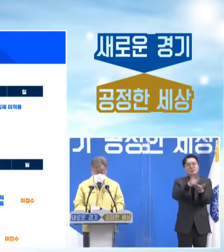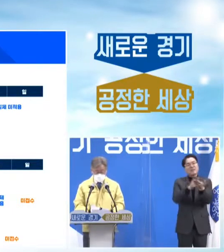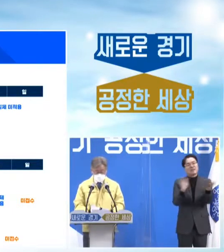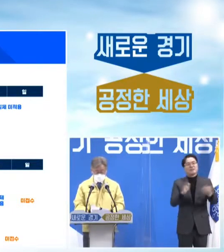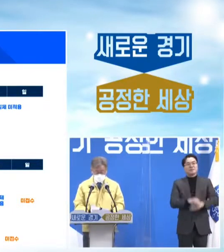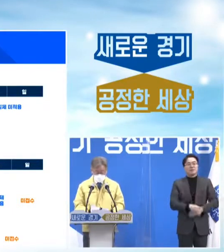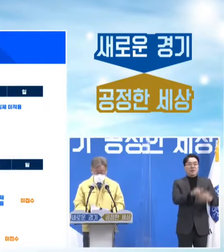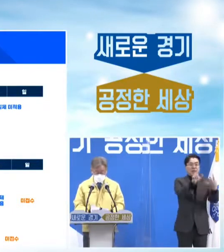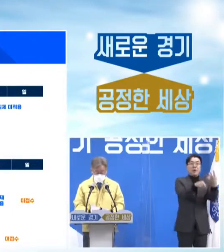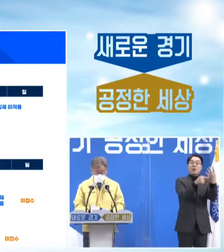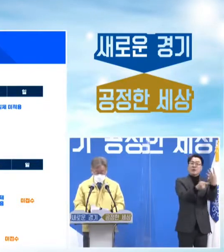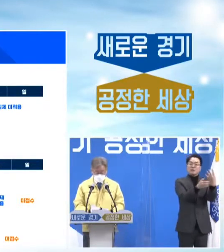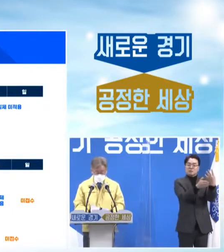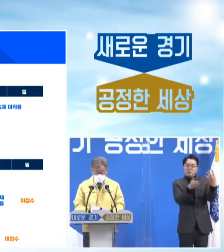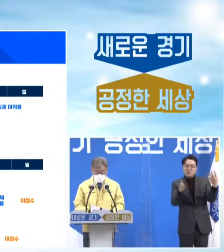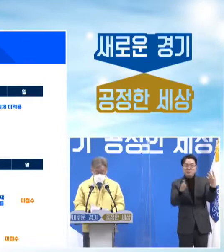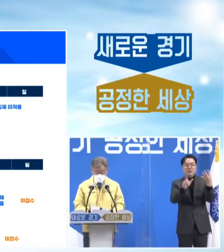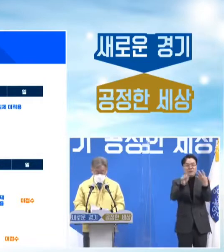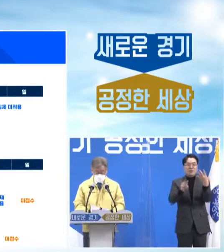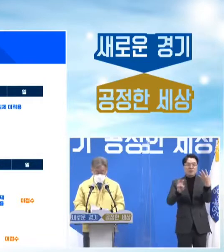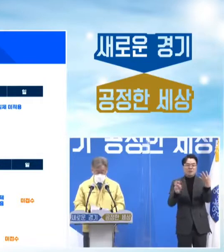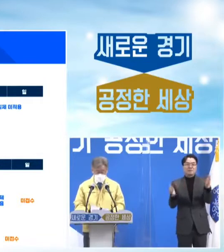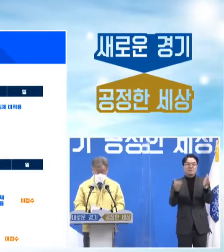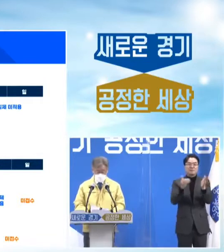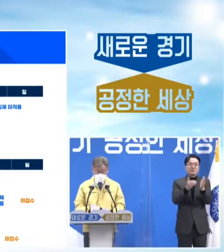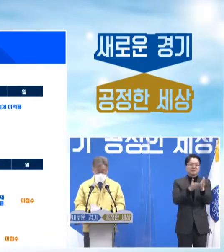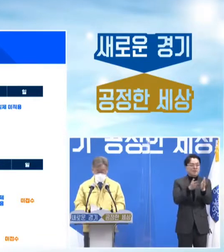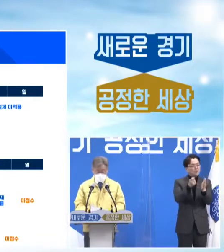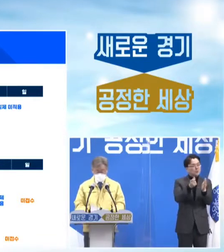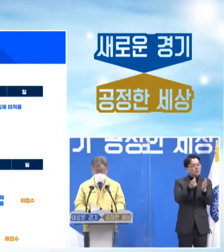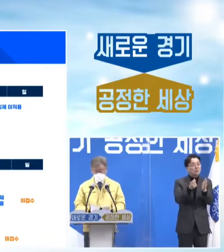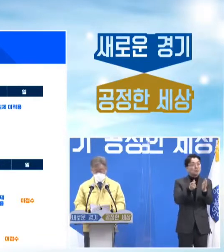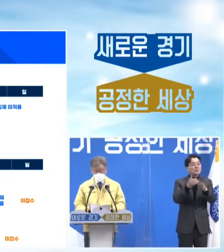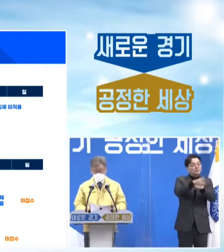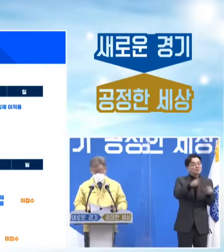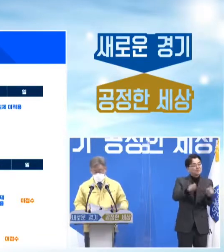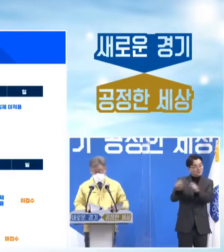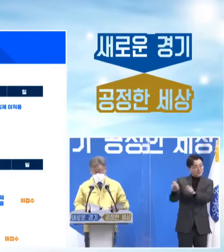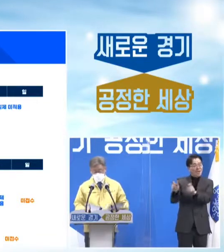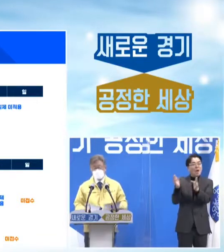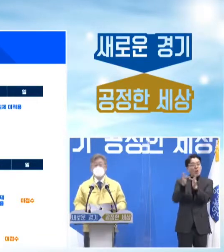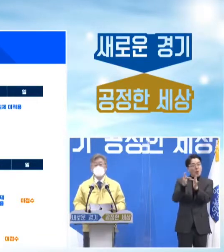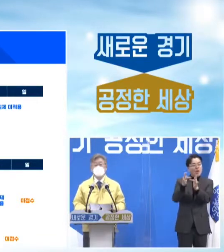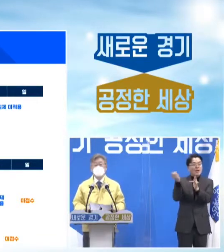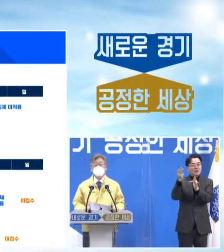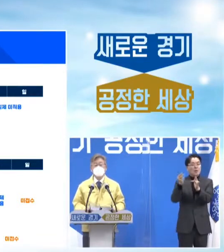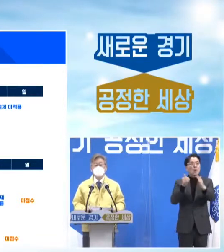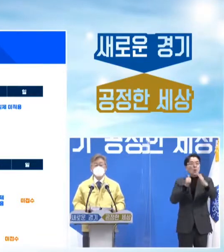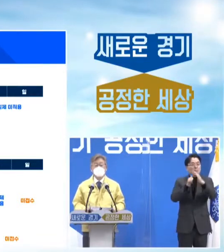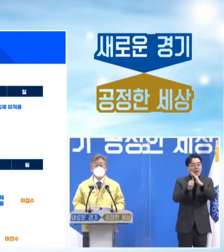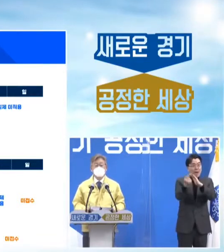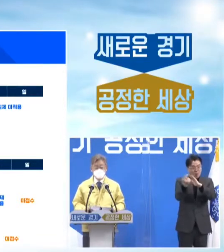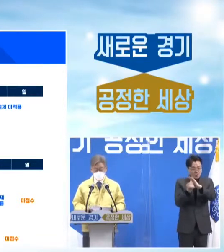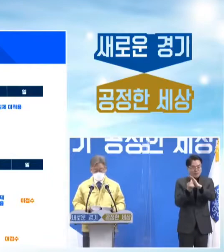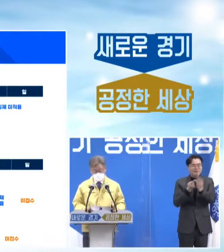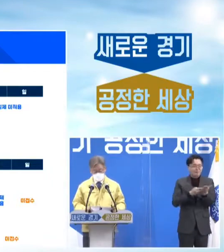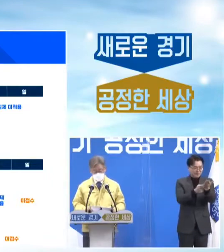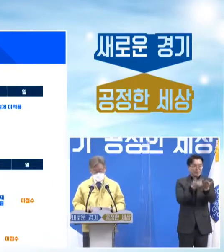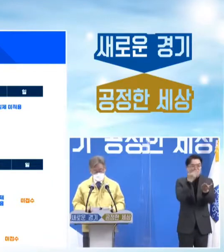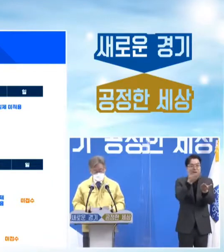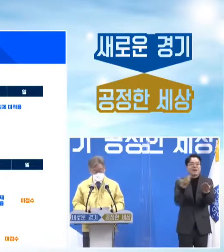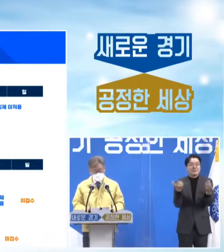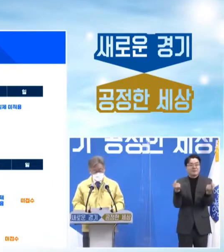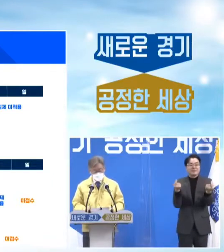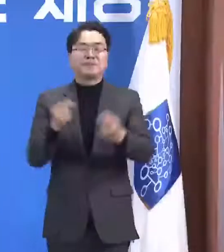4월 1일부터 4월 30일까지 약간 늦게 온라인과 현장 신청이 모두 가능합니다.